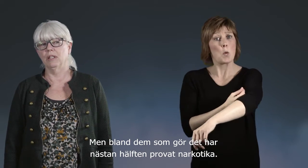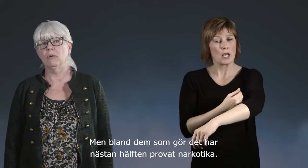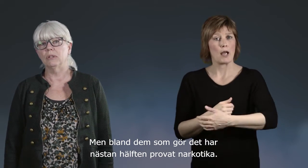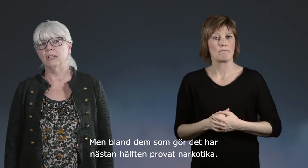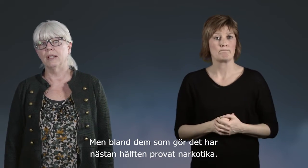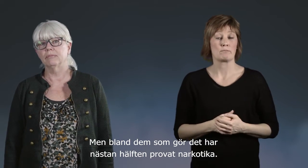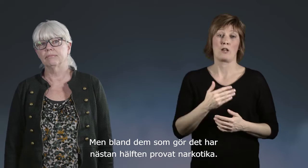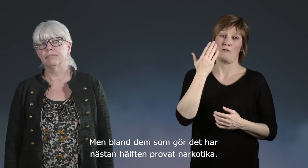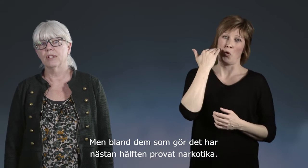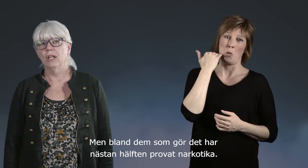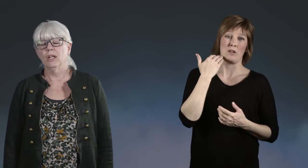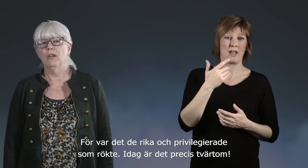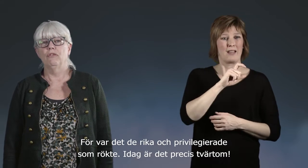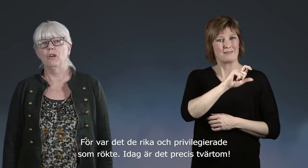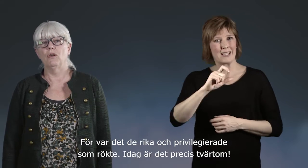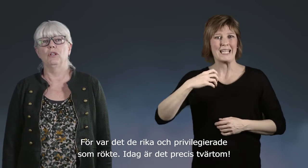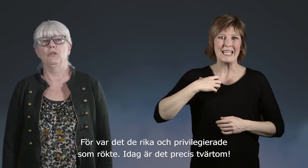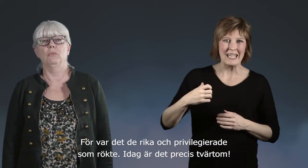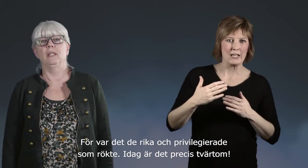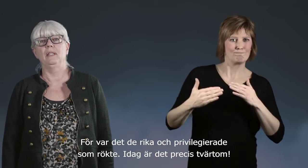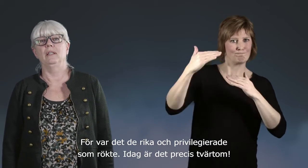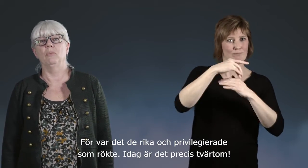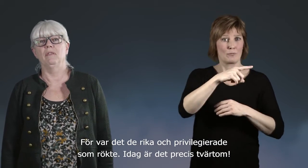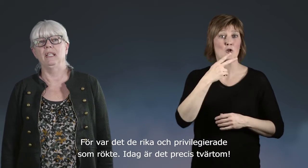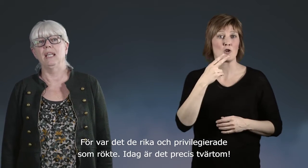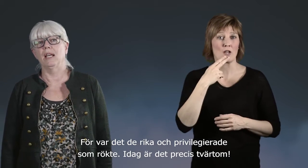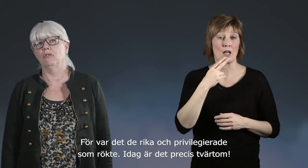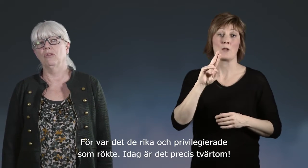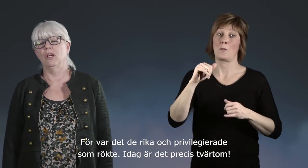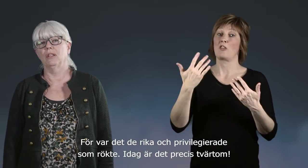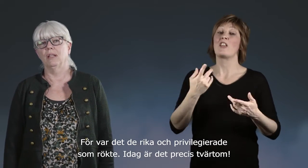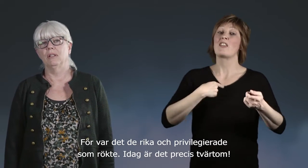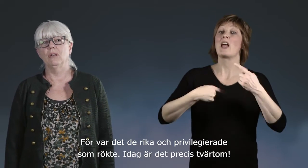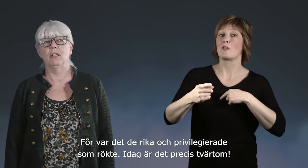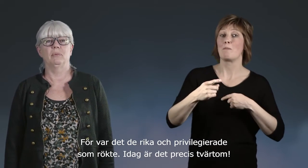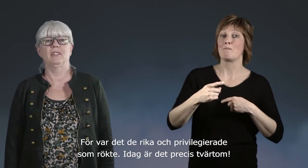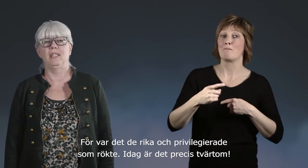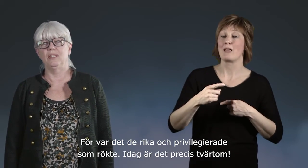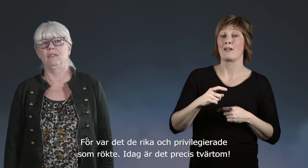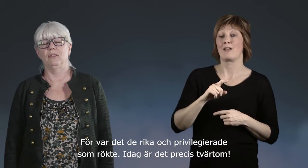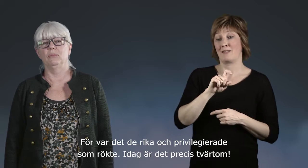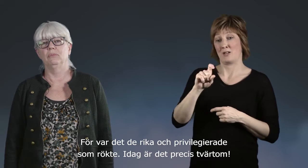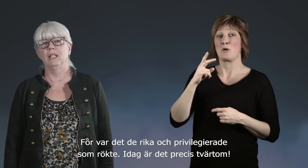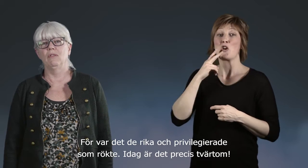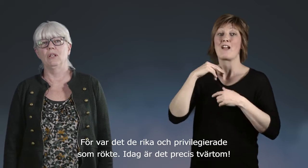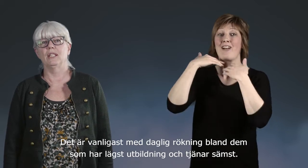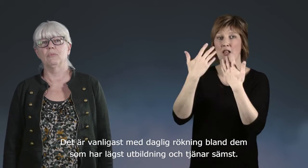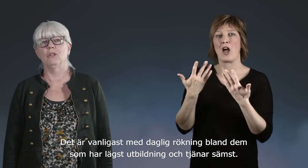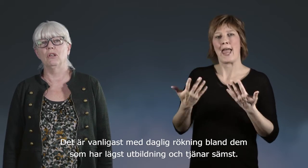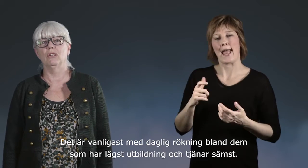narkotika. Förr var det de rika och privilegierade som rökte. Idag är det precis tvärtom. Det är vanligast med daglig